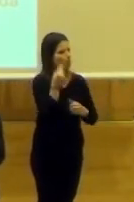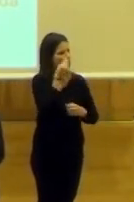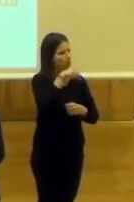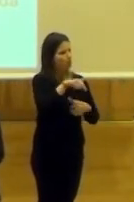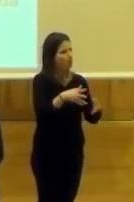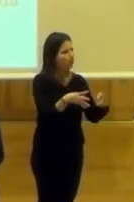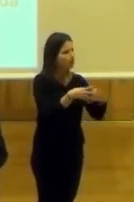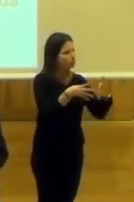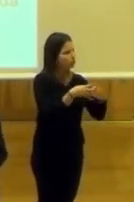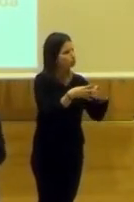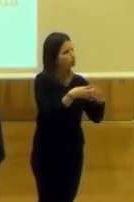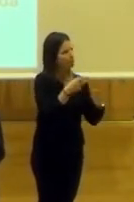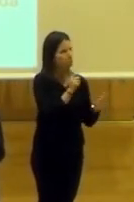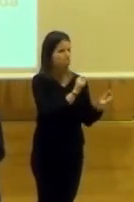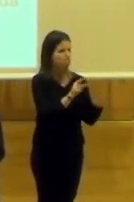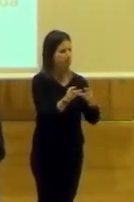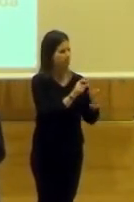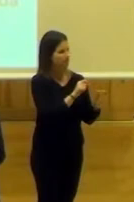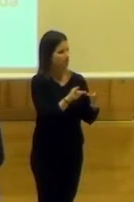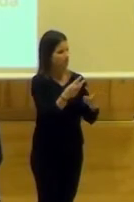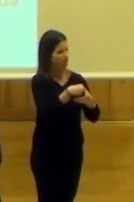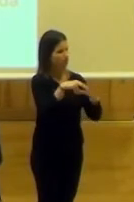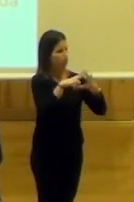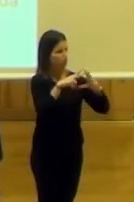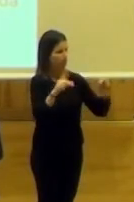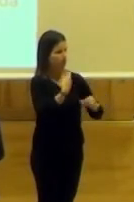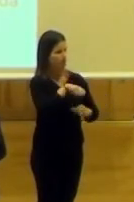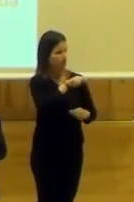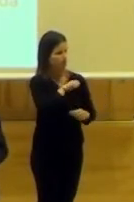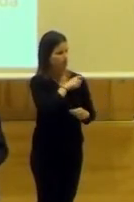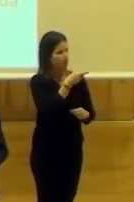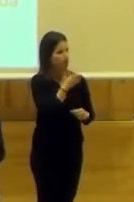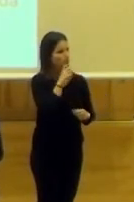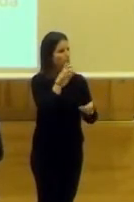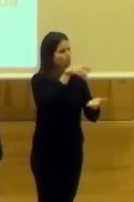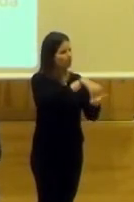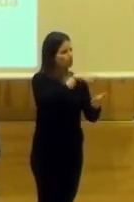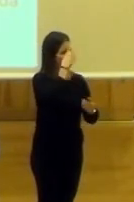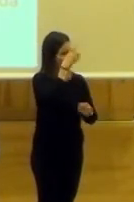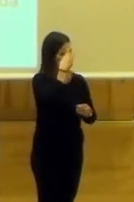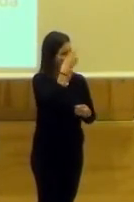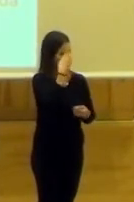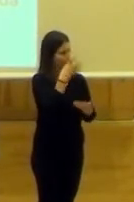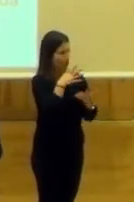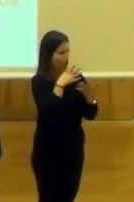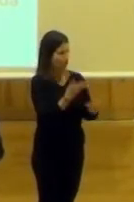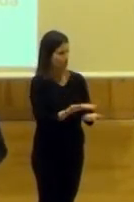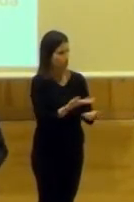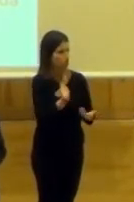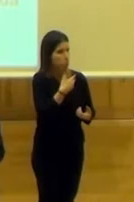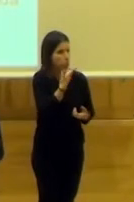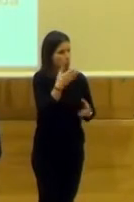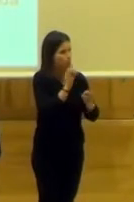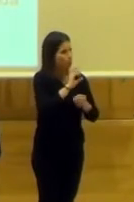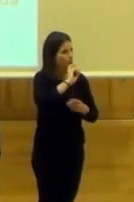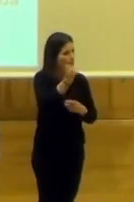estructura, es muy singular dentro de la extensión universitaria española, incluso como centro de cultura contemporánea, no conozco